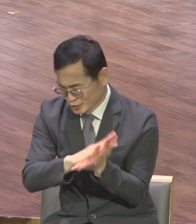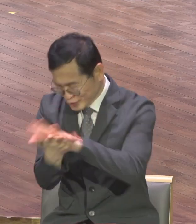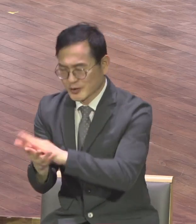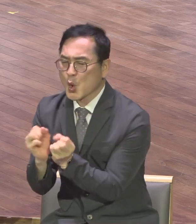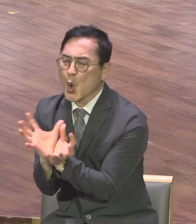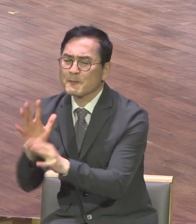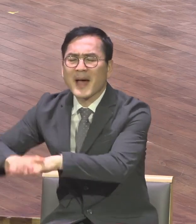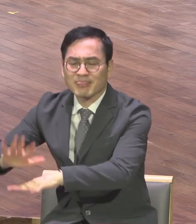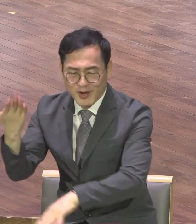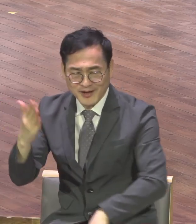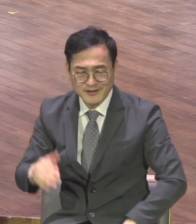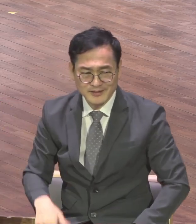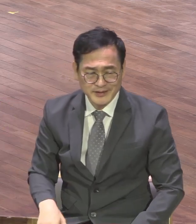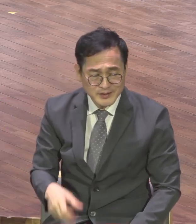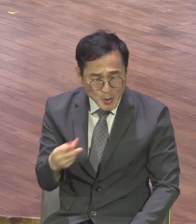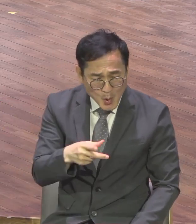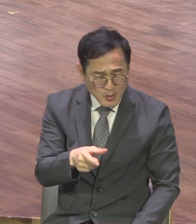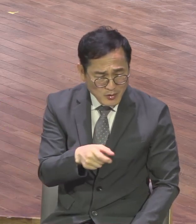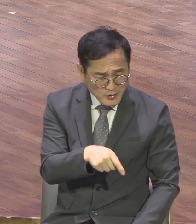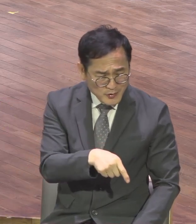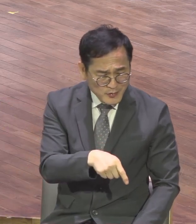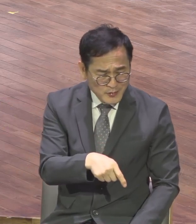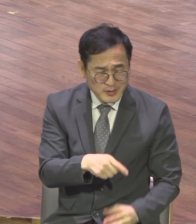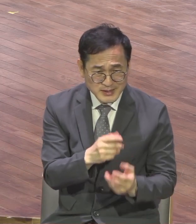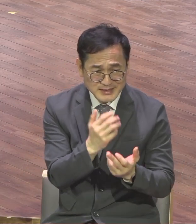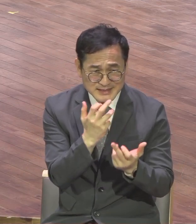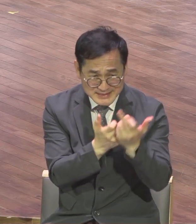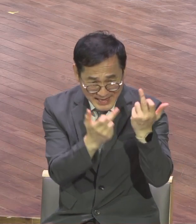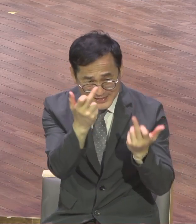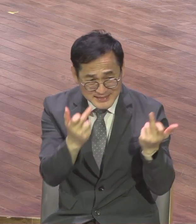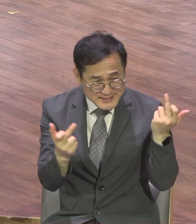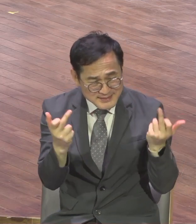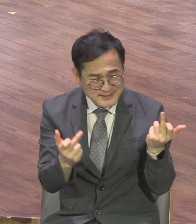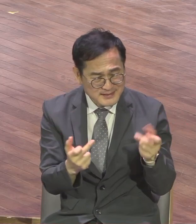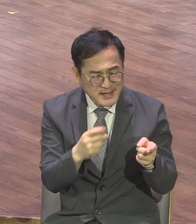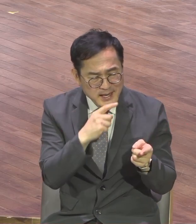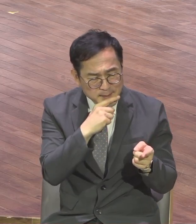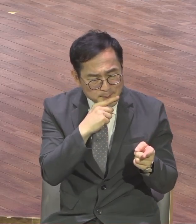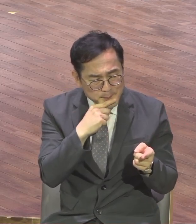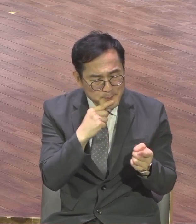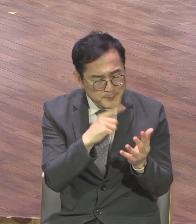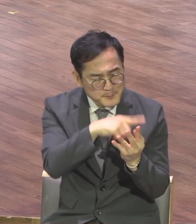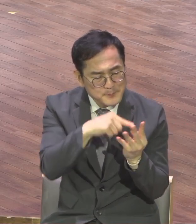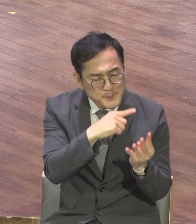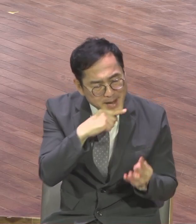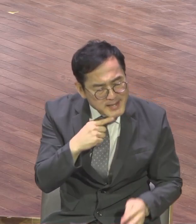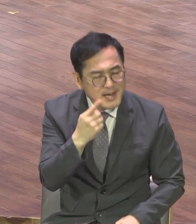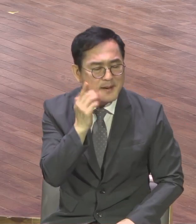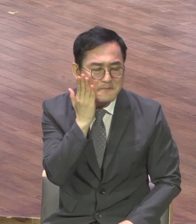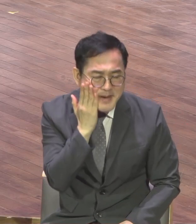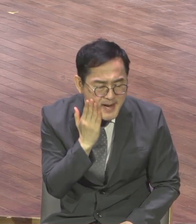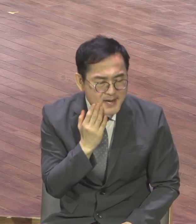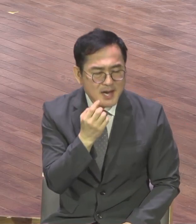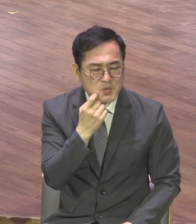너도 물들면 결국 온 산이 활발 타오르는 것 아니겠느냐 바울 한 사람이 꽃 피어